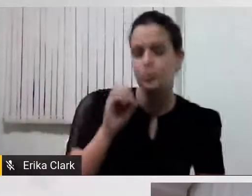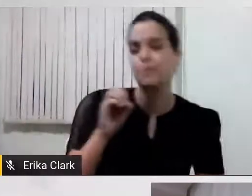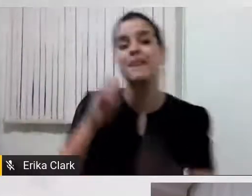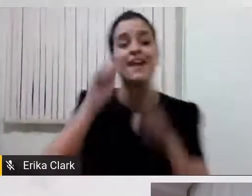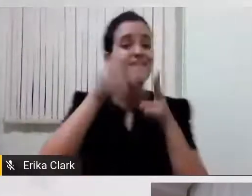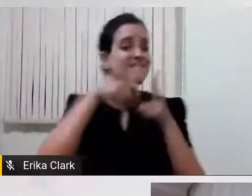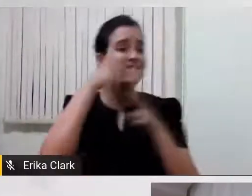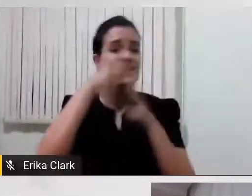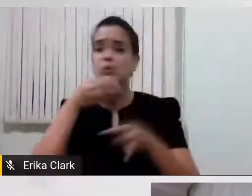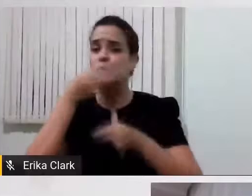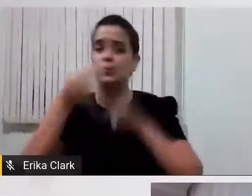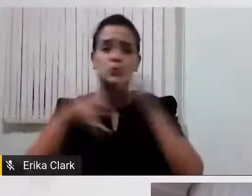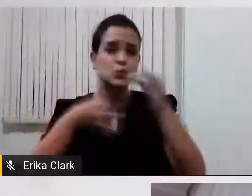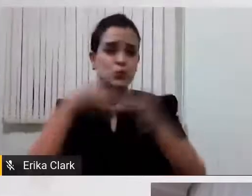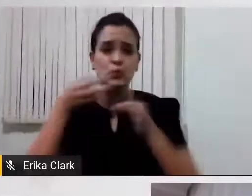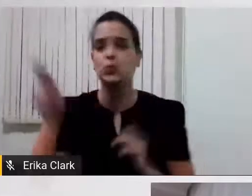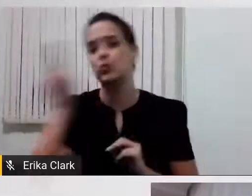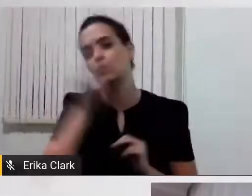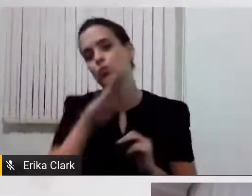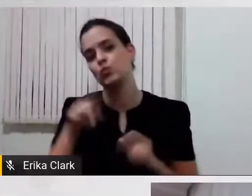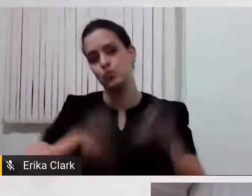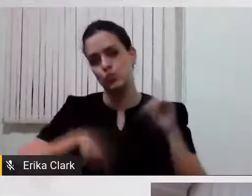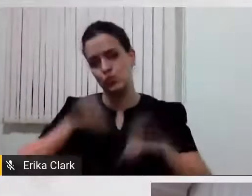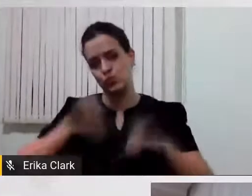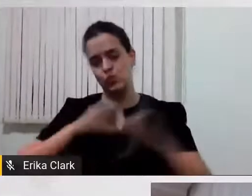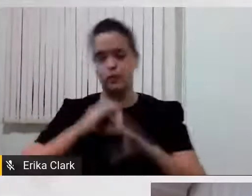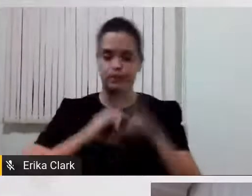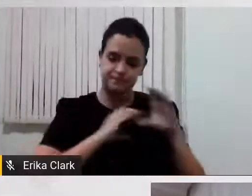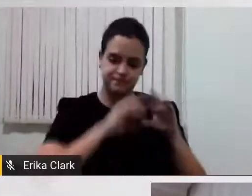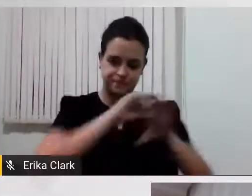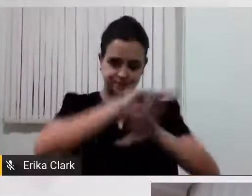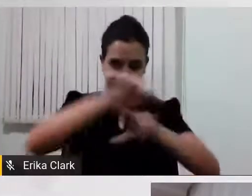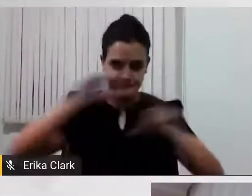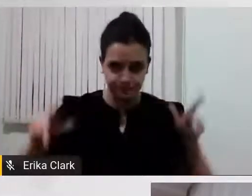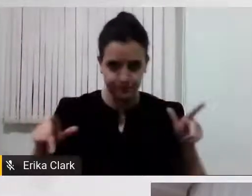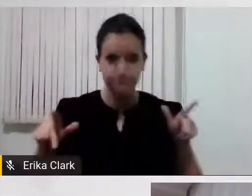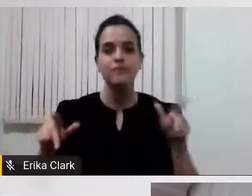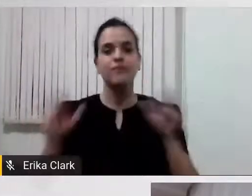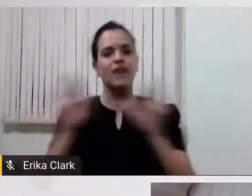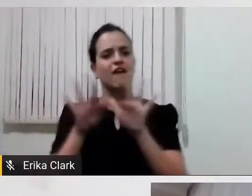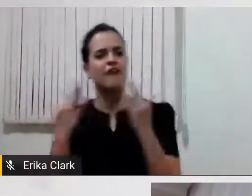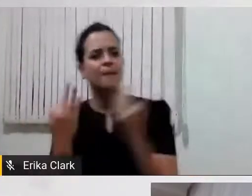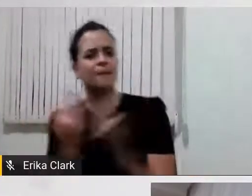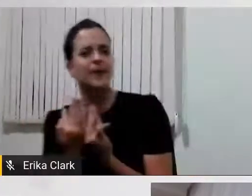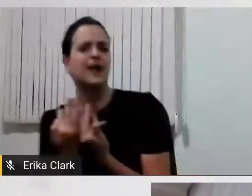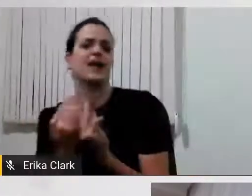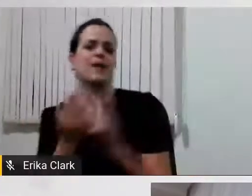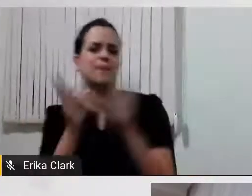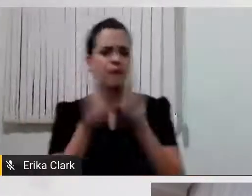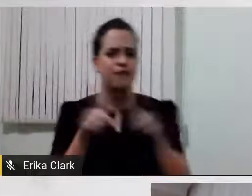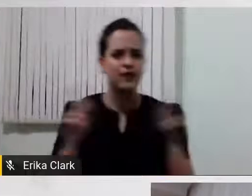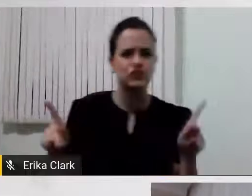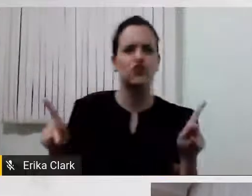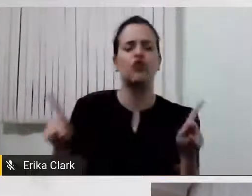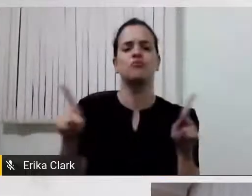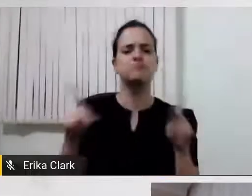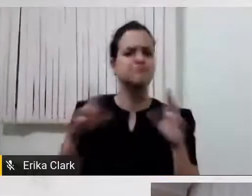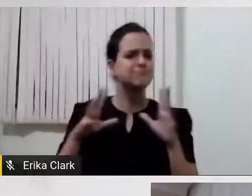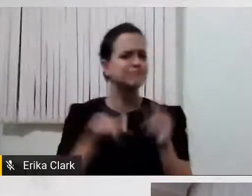fazem uso de recursos de comunicação alternativa, de famílias, de terapeutas, de professores, de educadores, de pesquisadores nessa